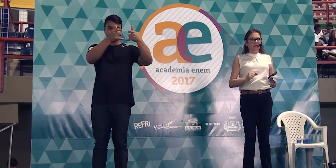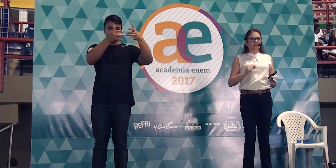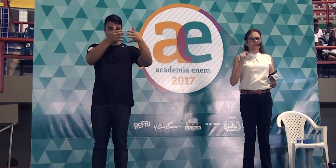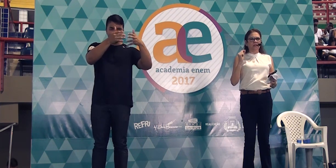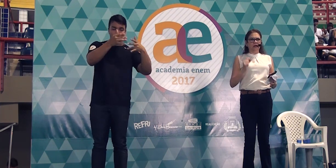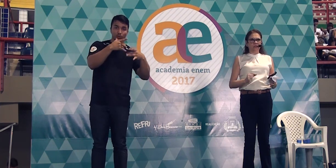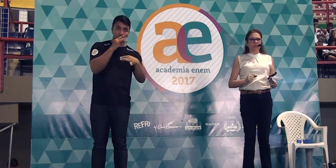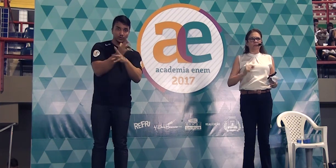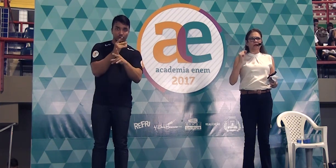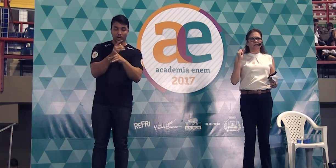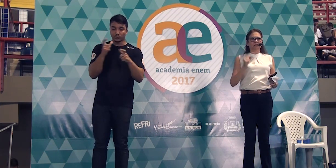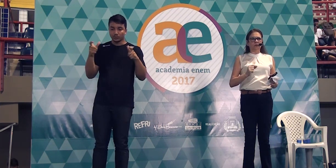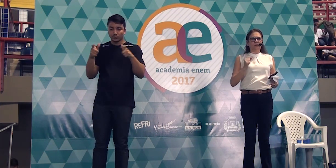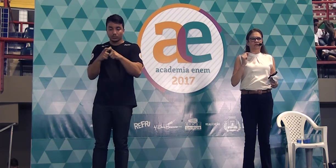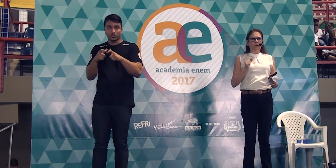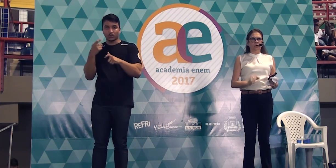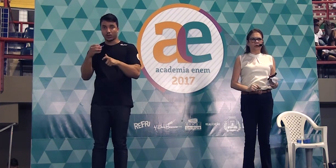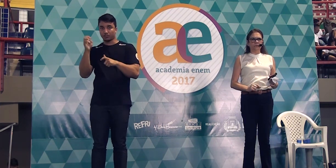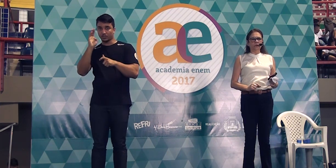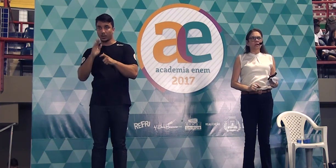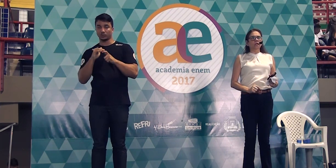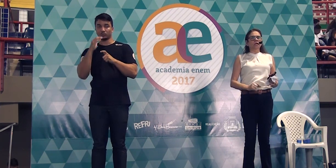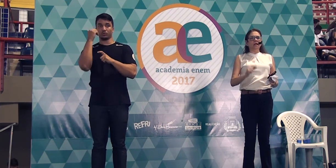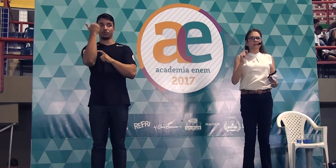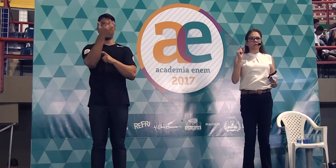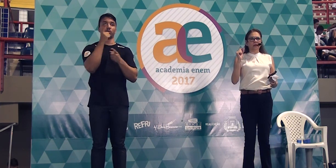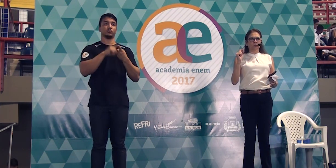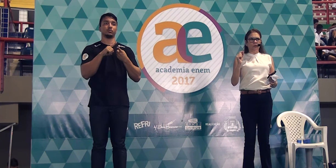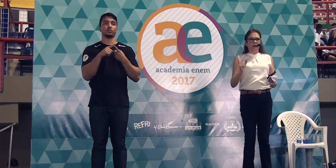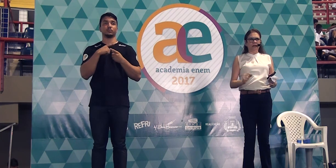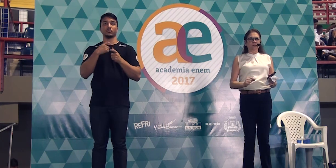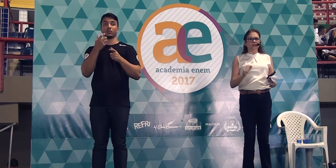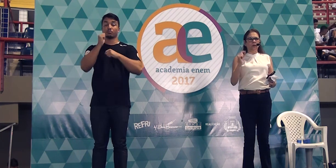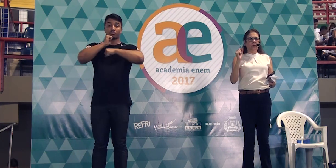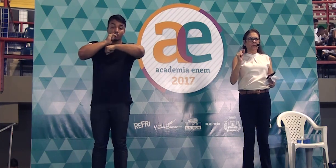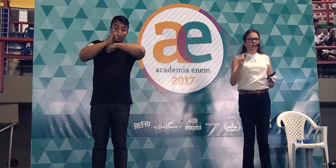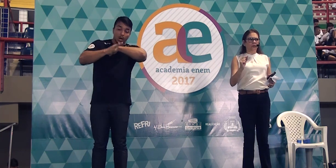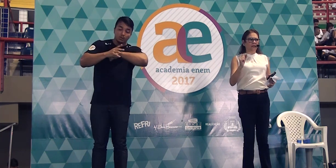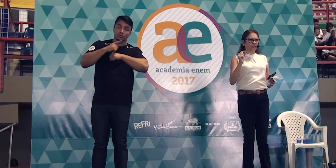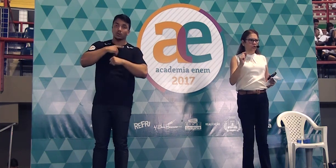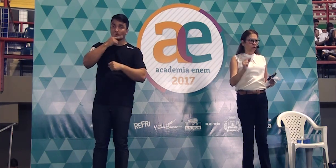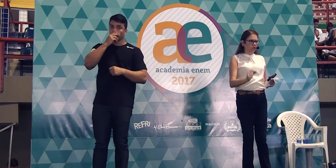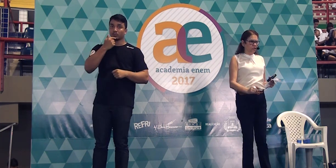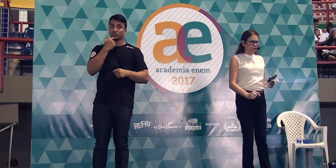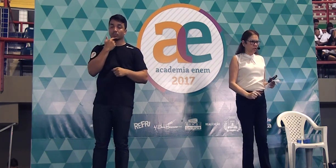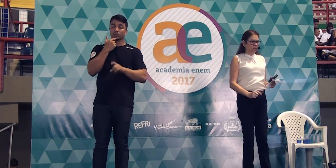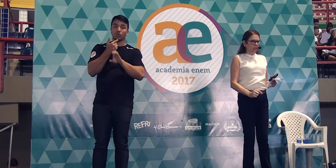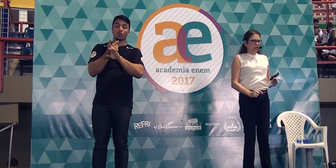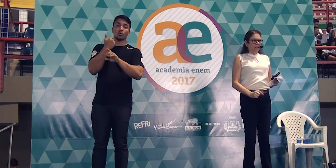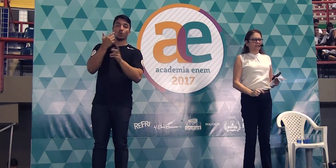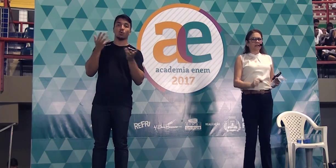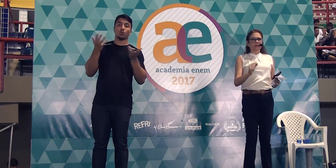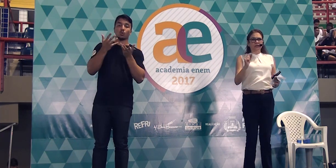das pequenas cidades, Brasil afora, que nas madrugadas, como na madrugada de hoje, a cidade